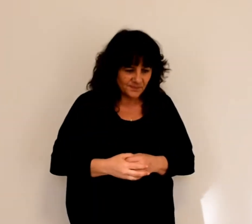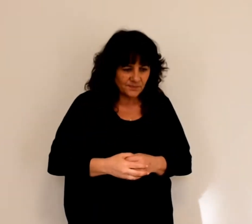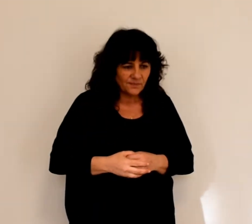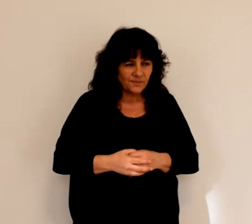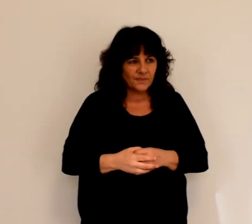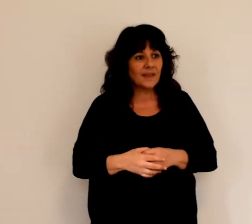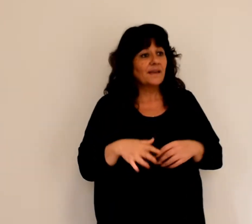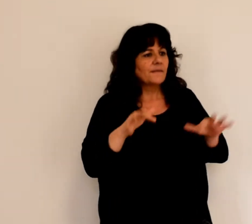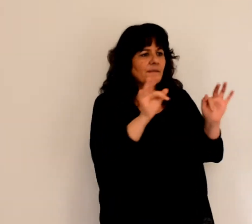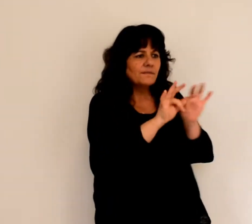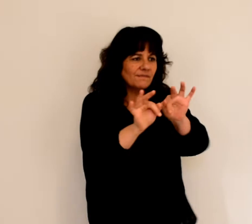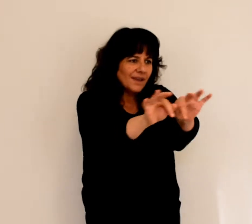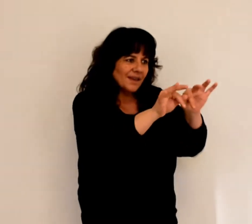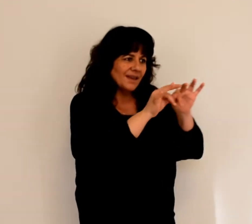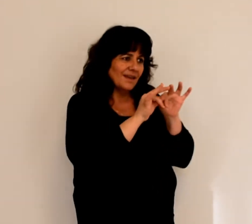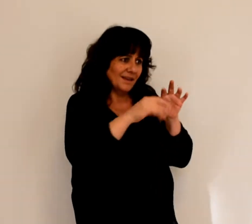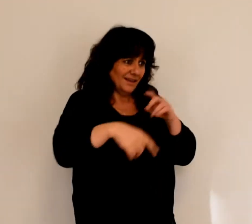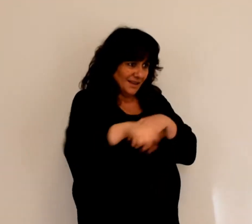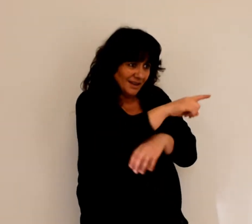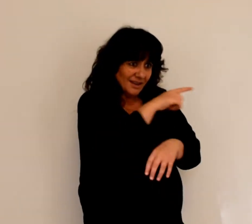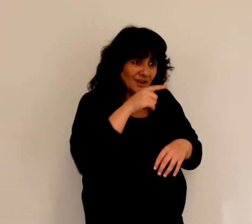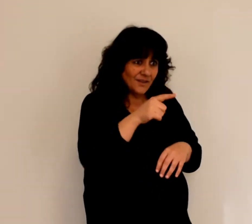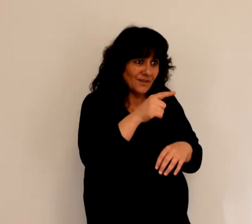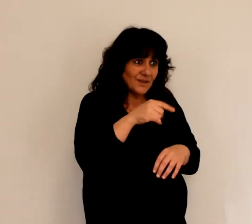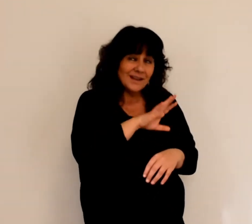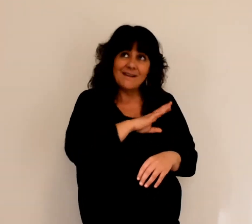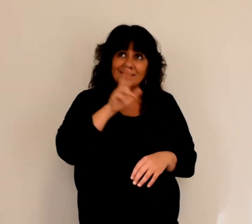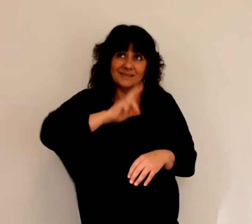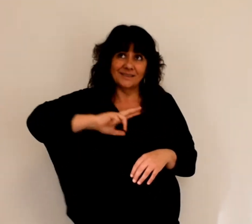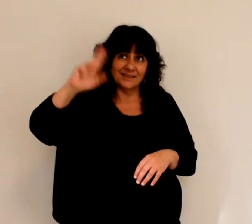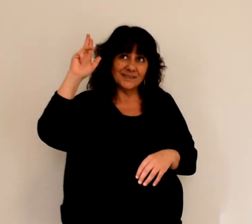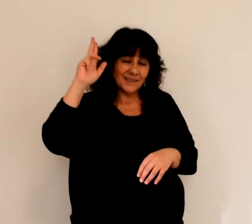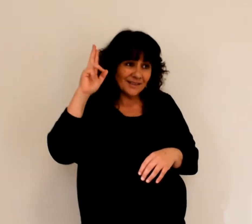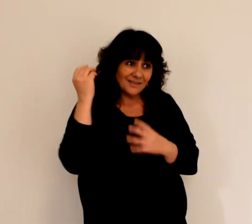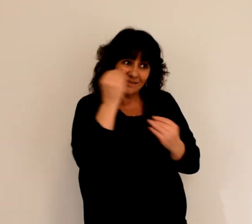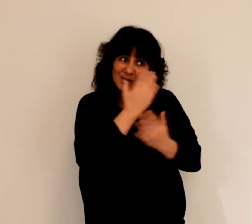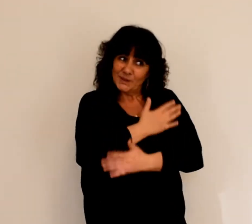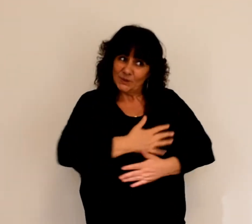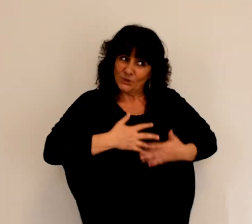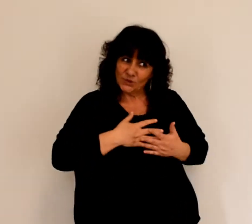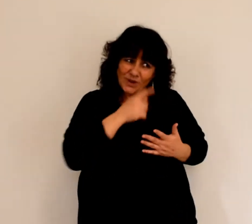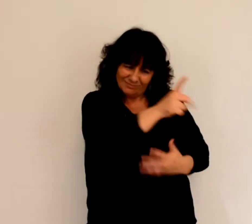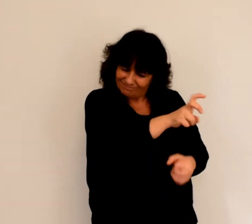Frères, soyez toujours dans la joie du Seigneur. Je le redis, soyez dans la joie.